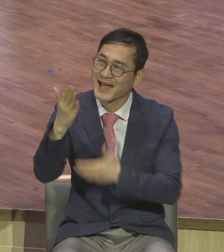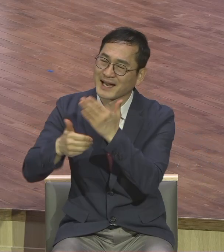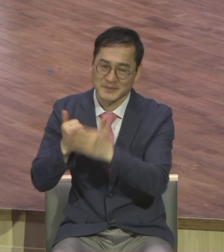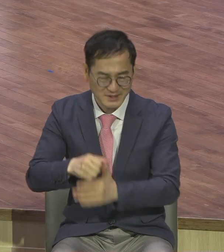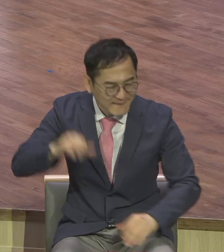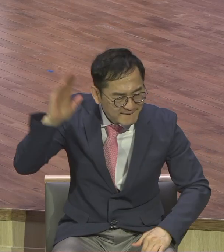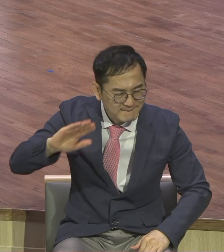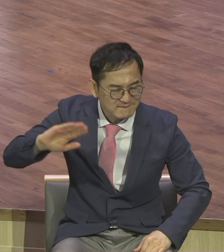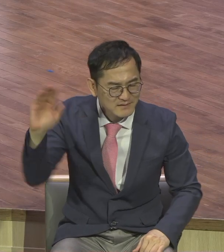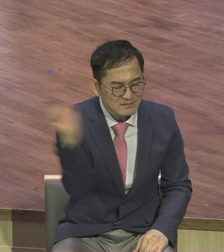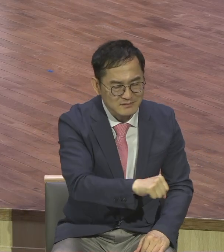하우지비들